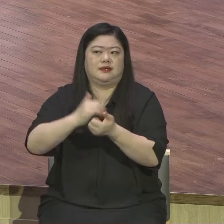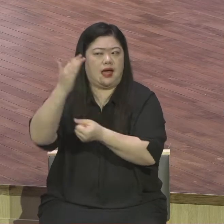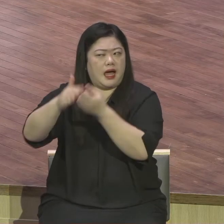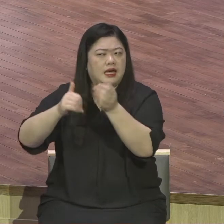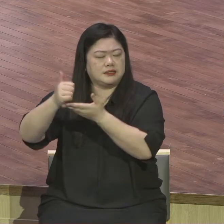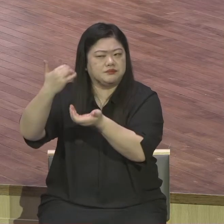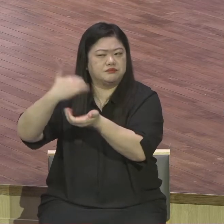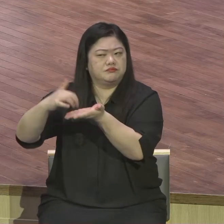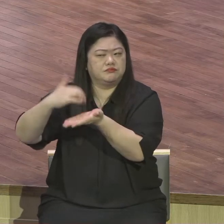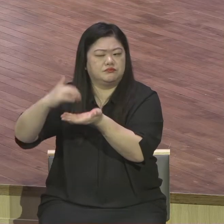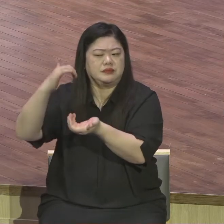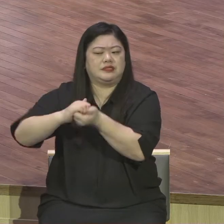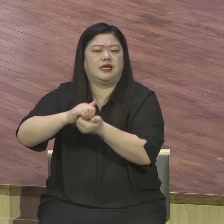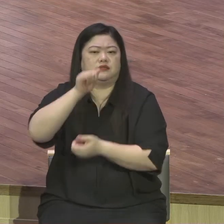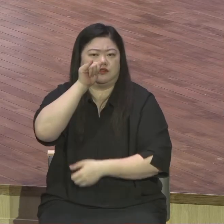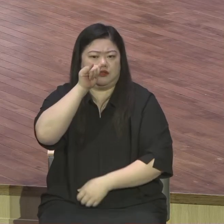여기에 선택됐다